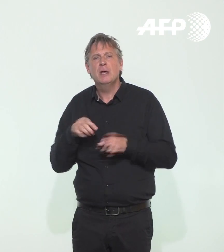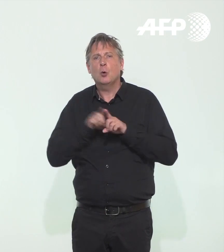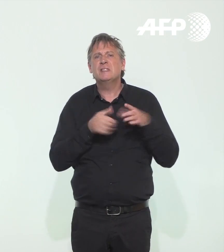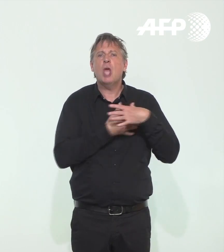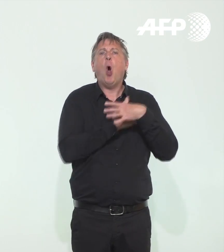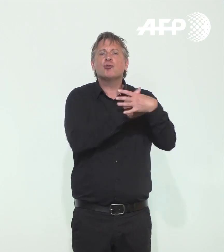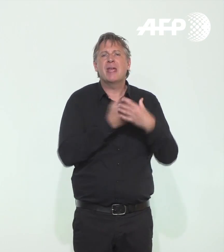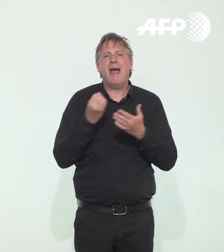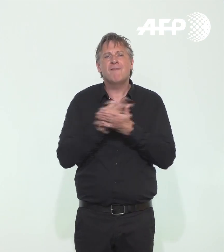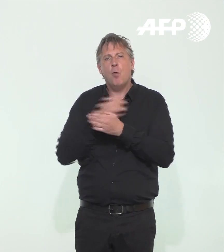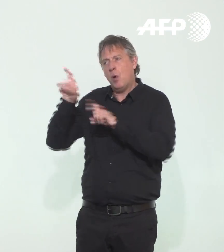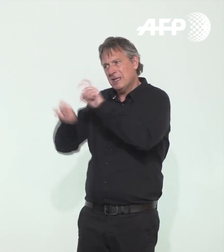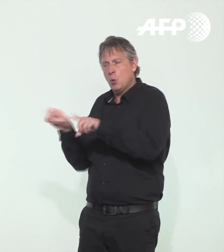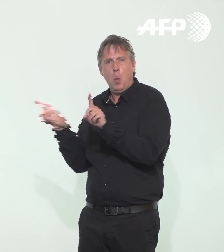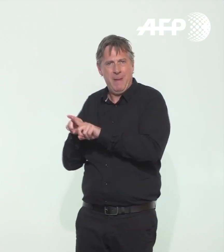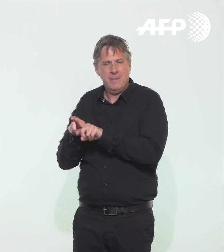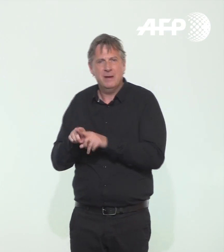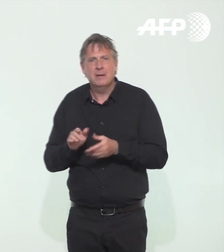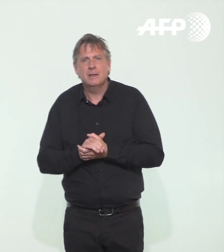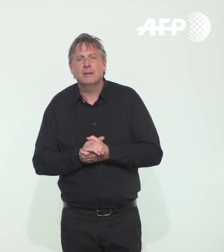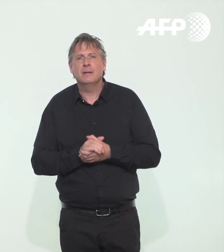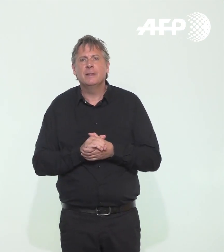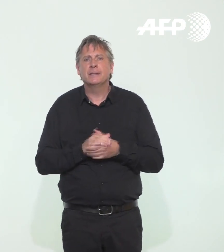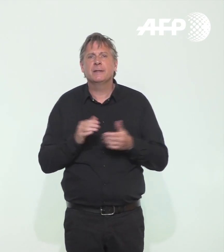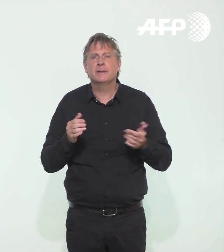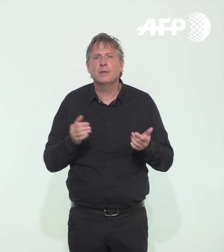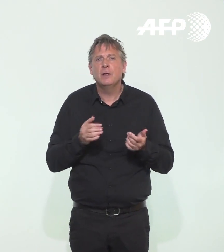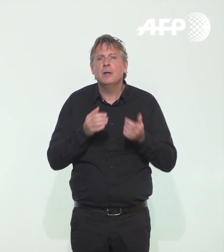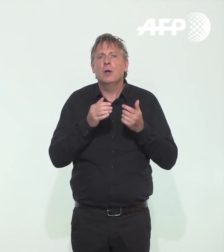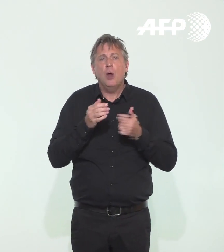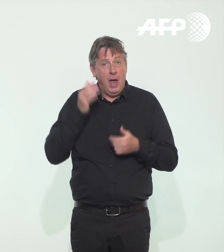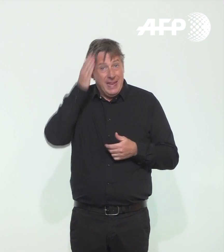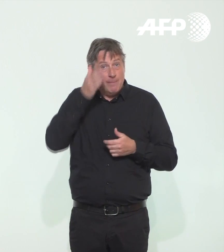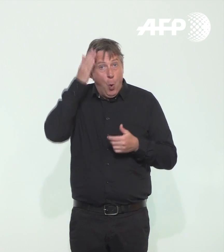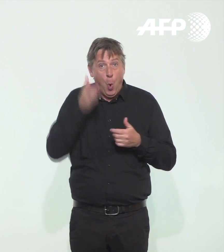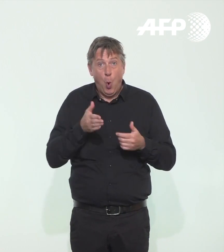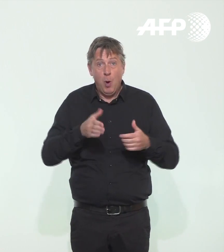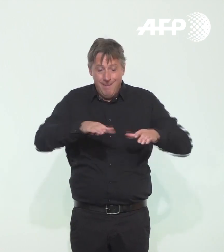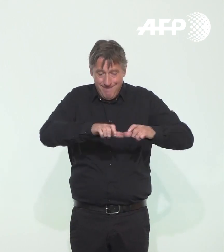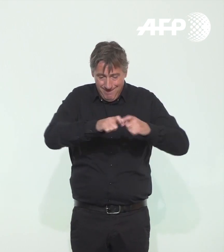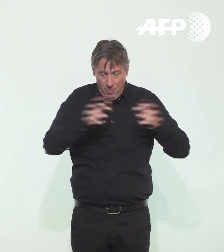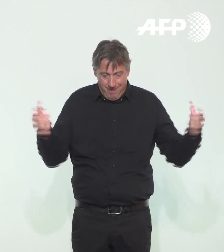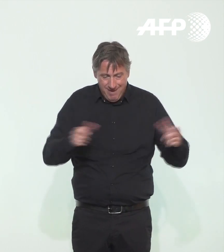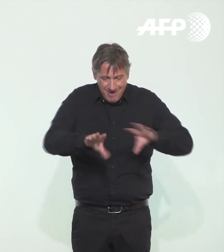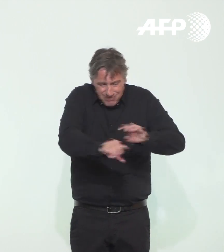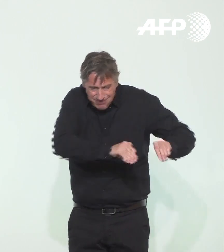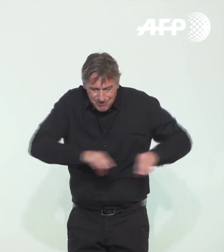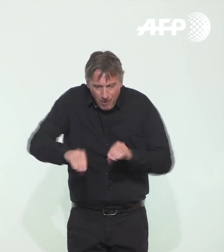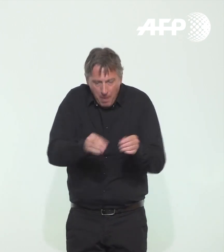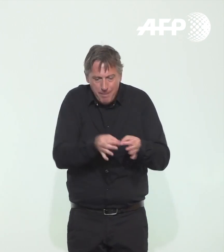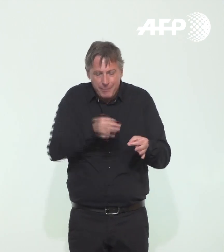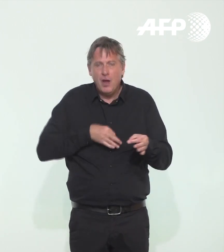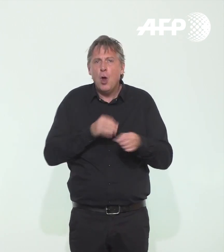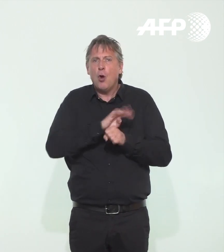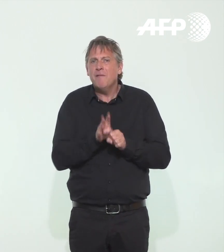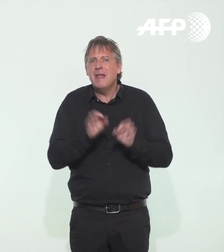L'hypothèse d'une contamination des employés par la proximité et la manipulation des animaux est à ce jour démentie par les scientifiques. Le difficile respect des